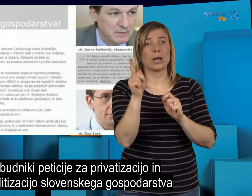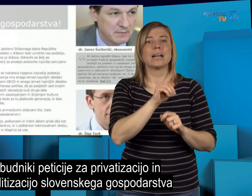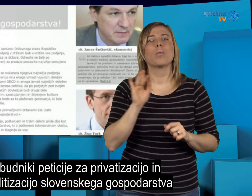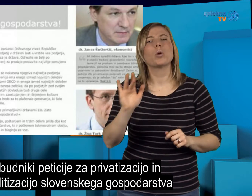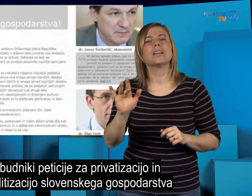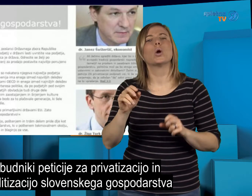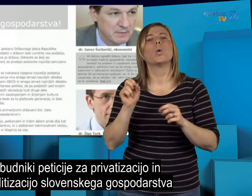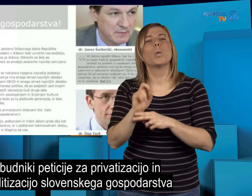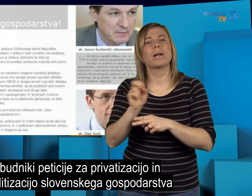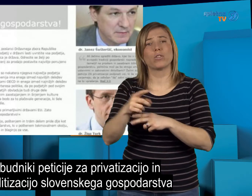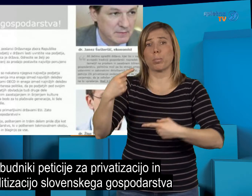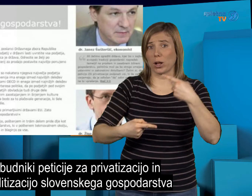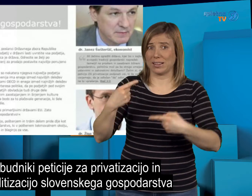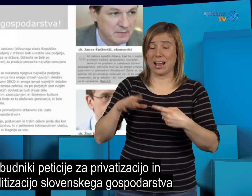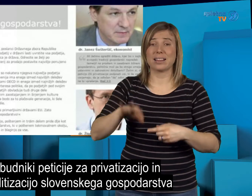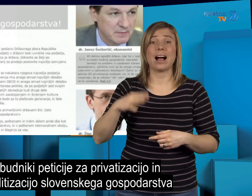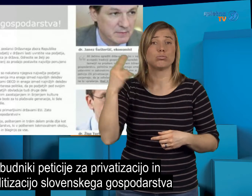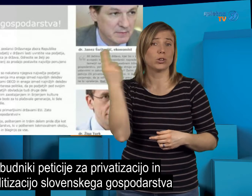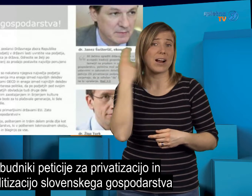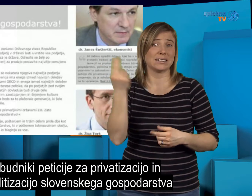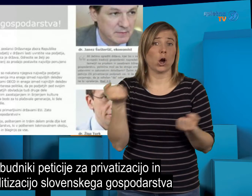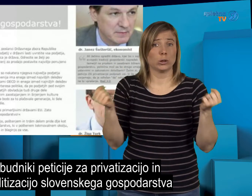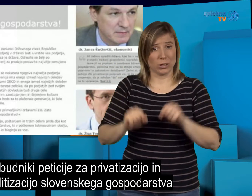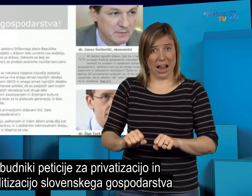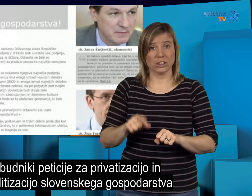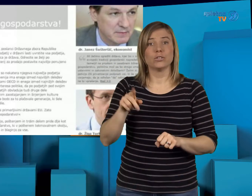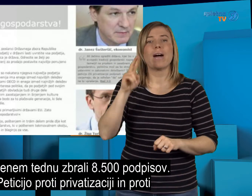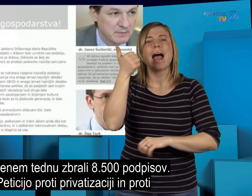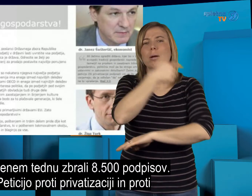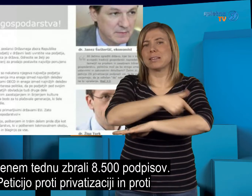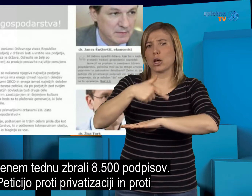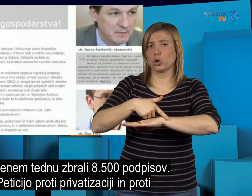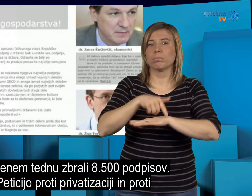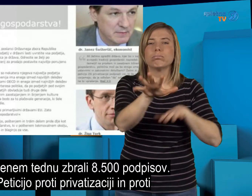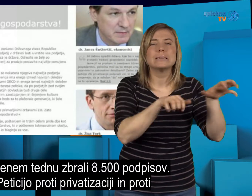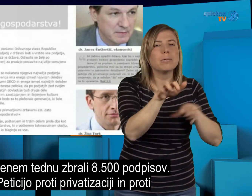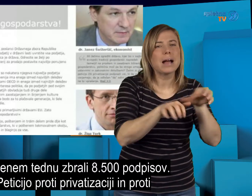depolitizacijo slovenskega gospodarstva so v enem tednu zbrali 8500 podpisov.